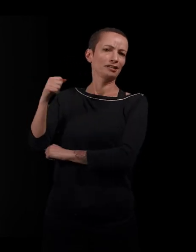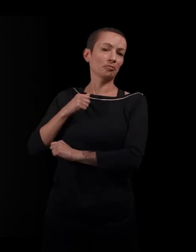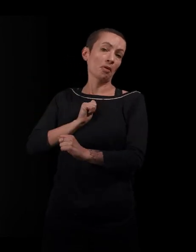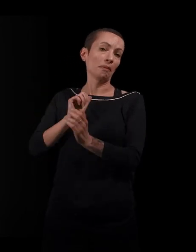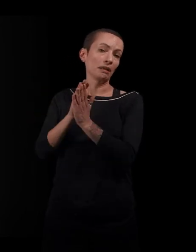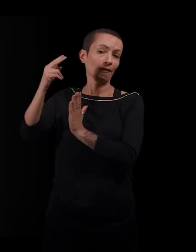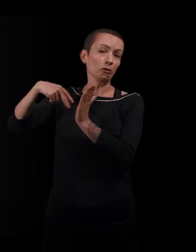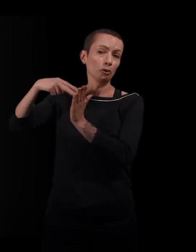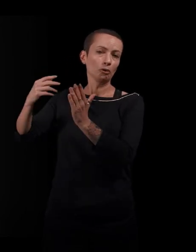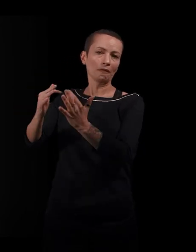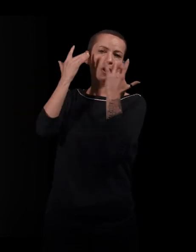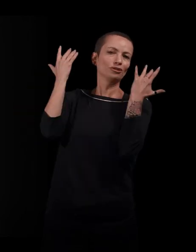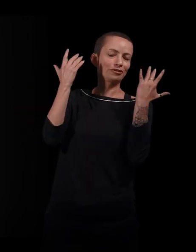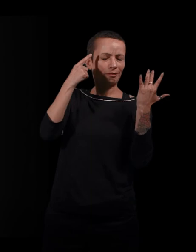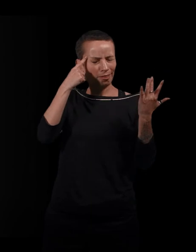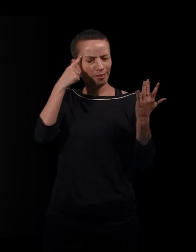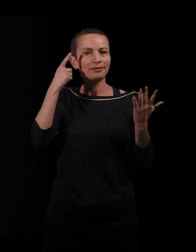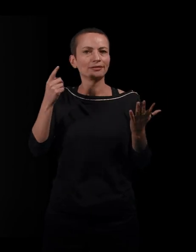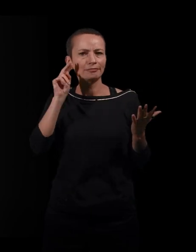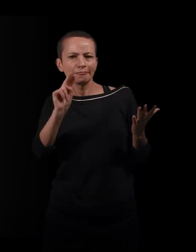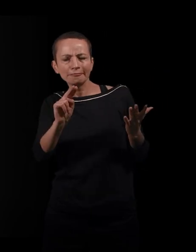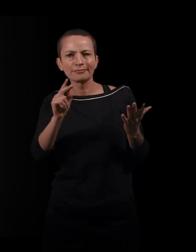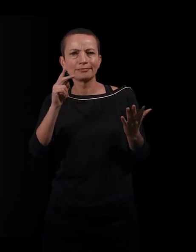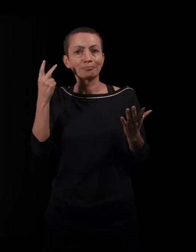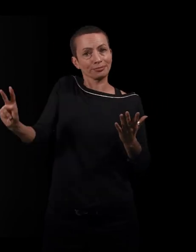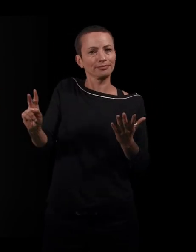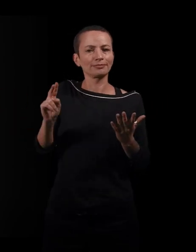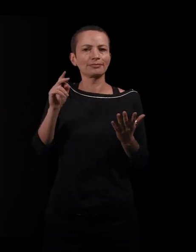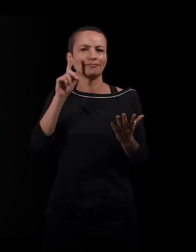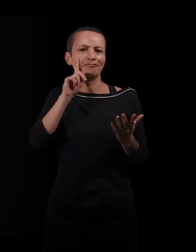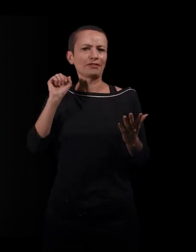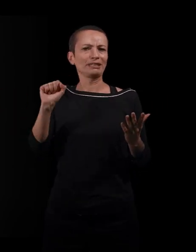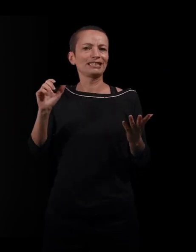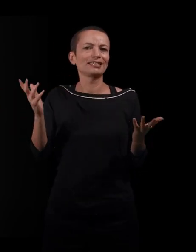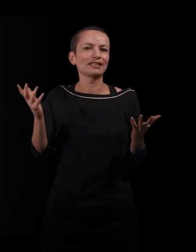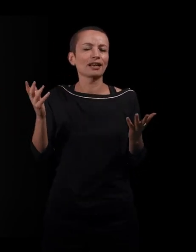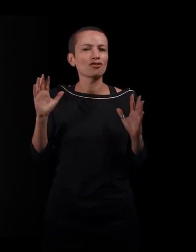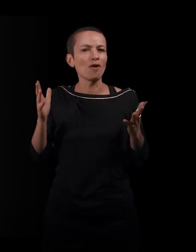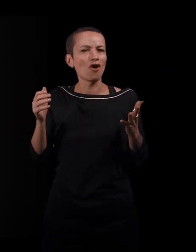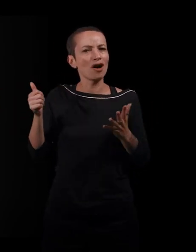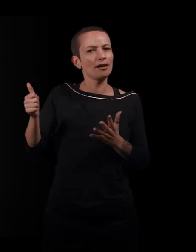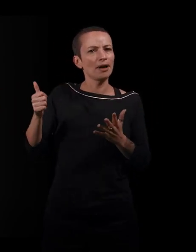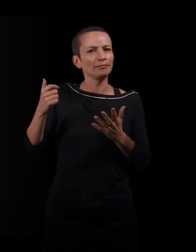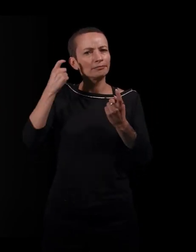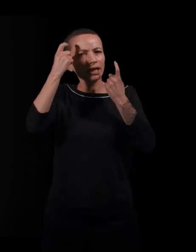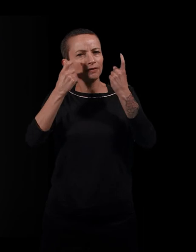'à travers leur regard et la façon dont elles travaillent le corps, justement, comme politique.